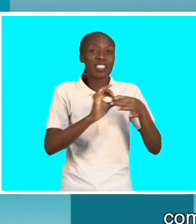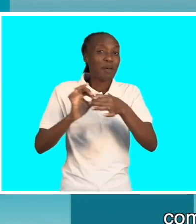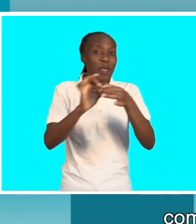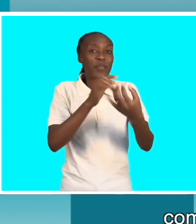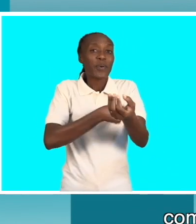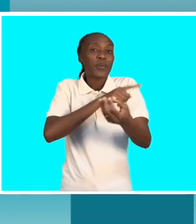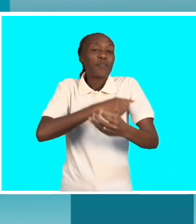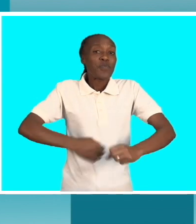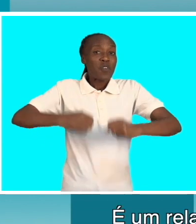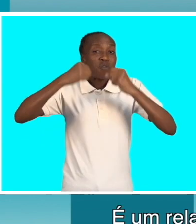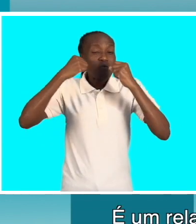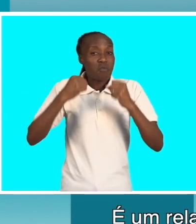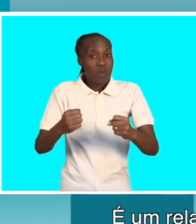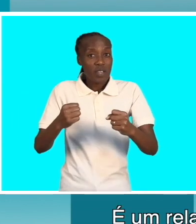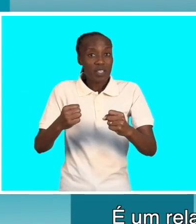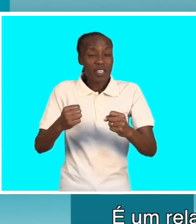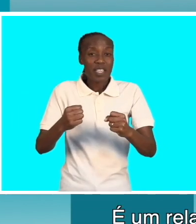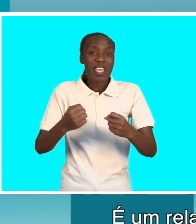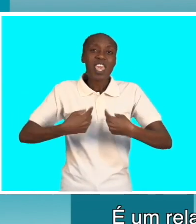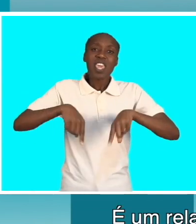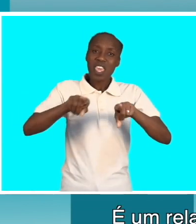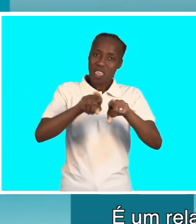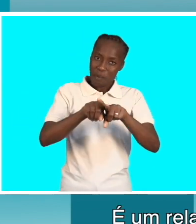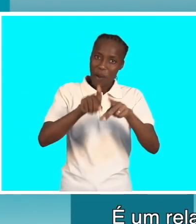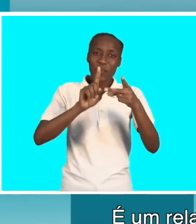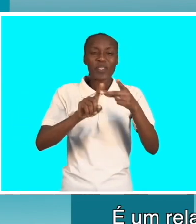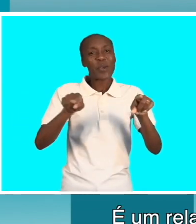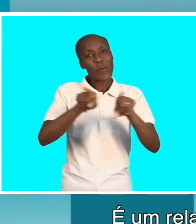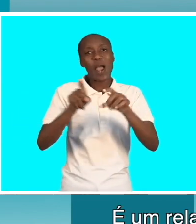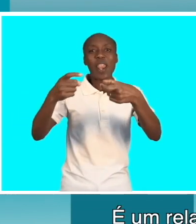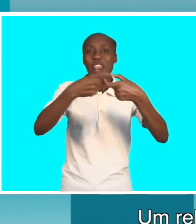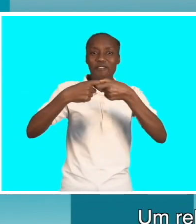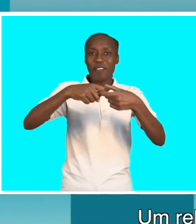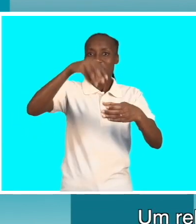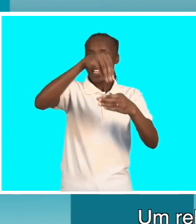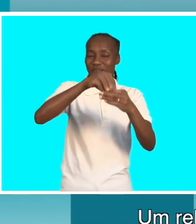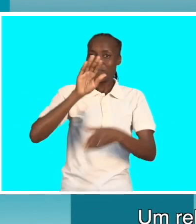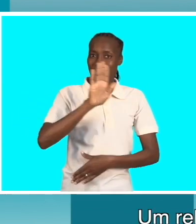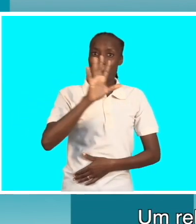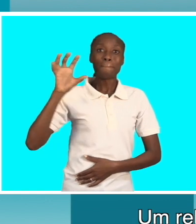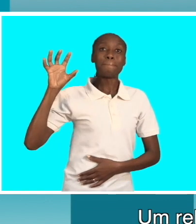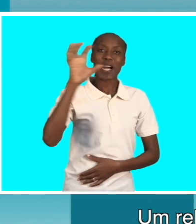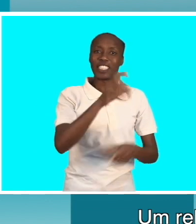em Moçambique? Eu acho que é um relacionamento que é bem forte, um relacionamento entre